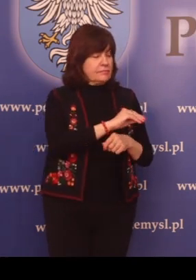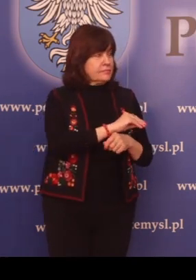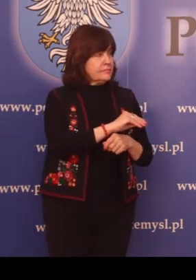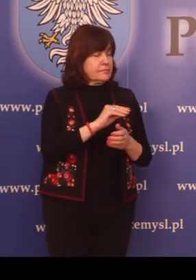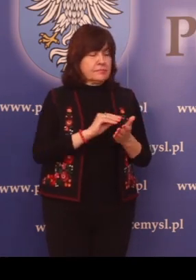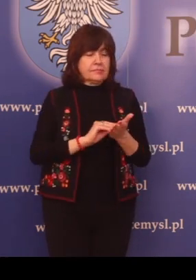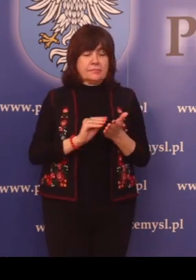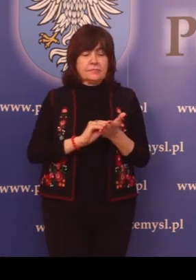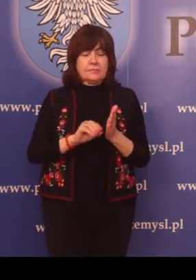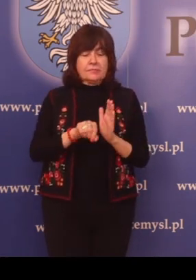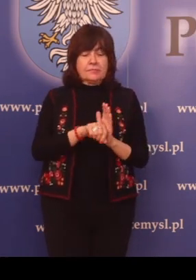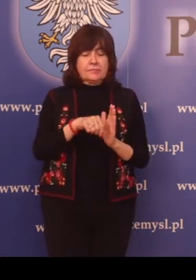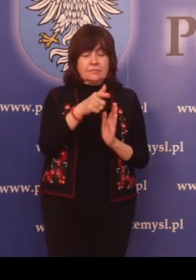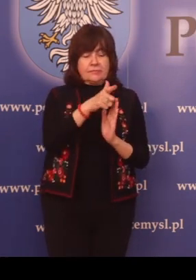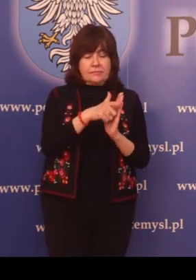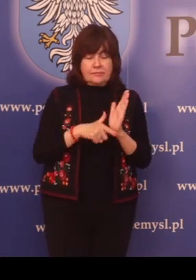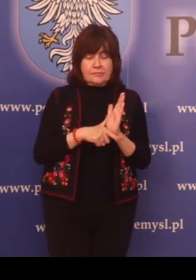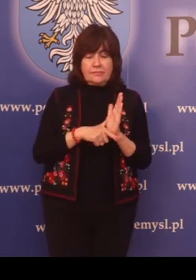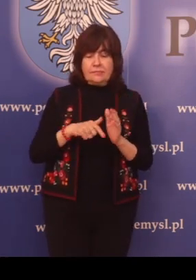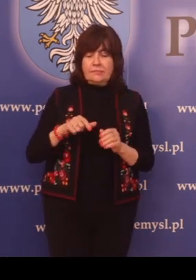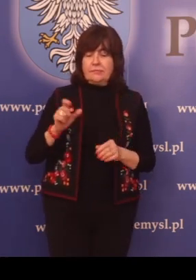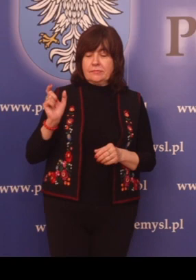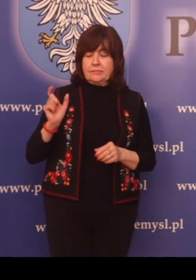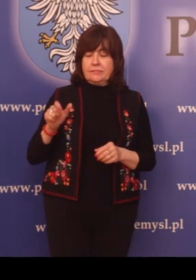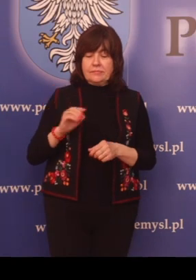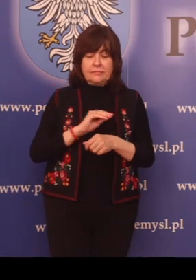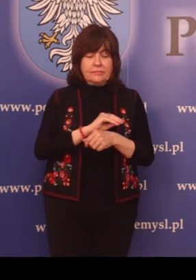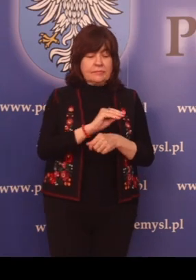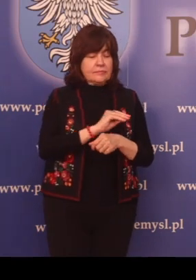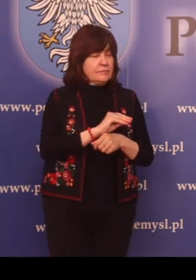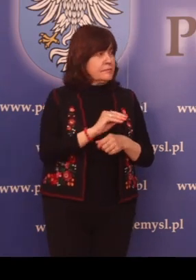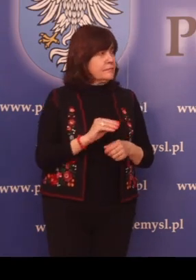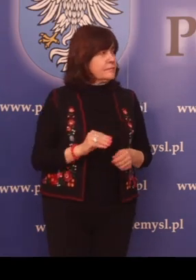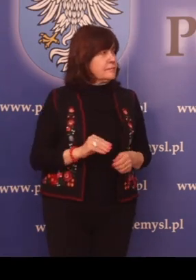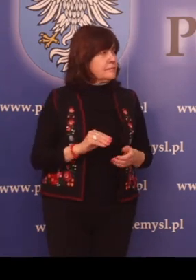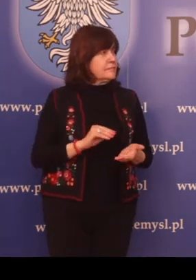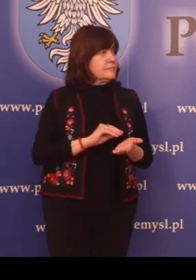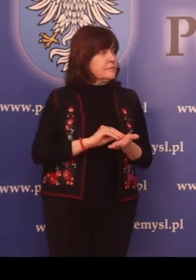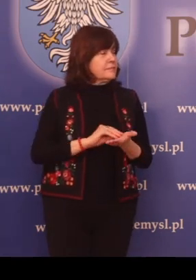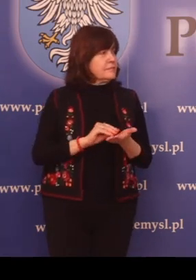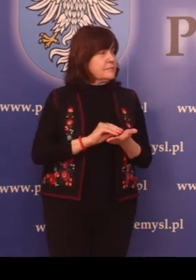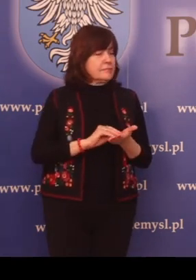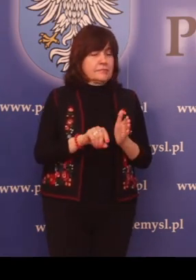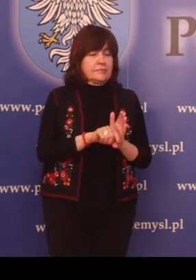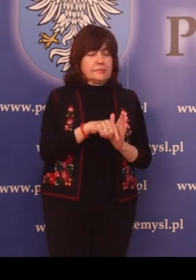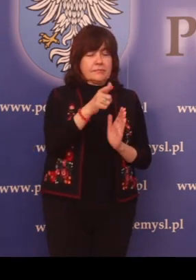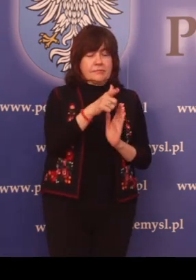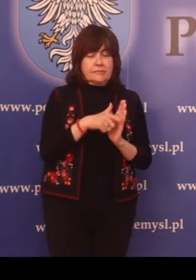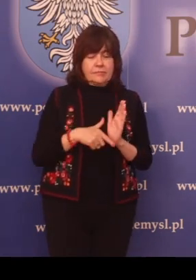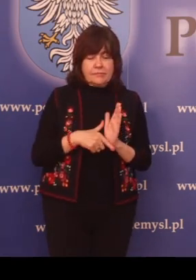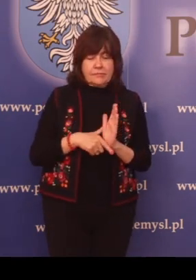do ewidencji instruktorów. Wpis do ewidencji wykładowców.